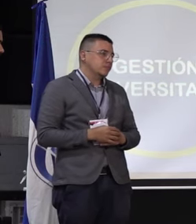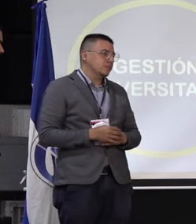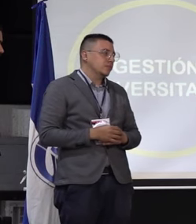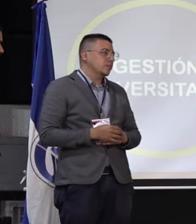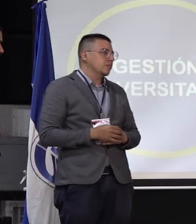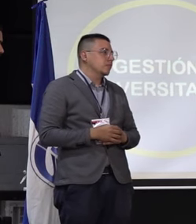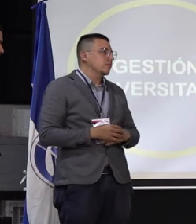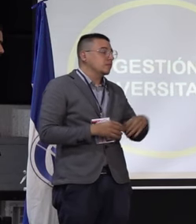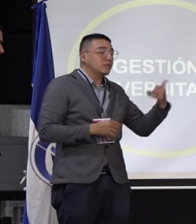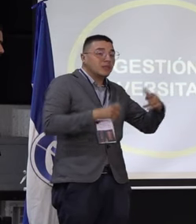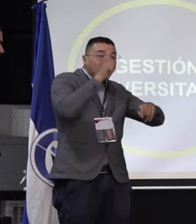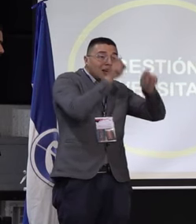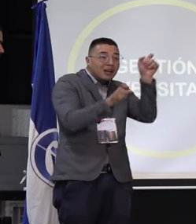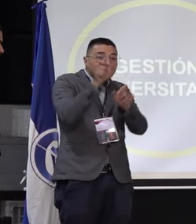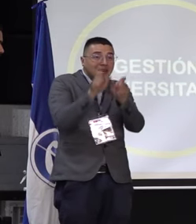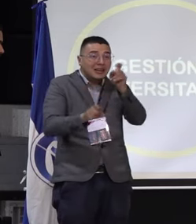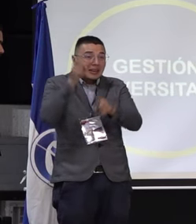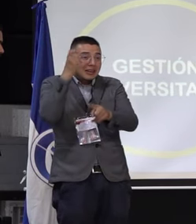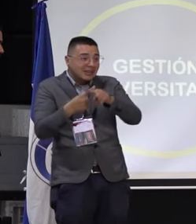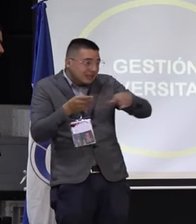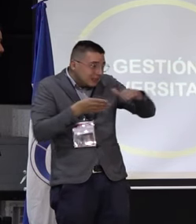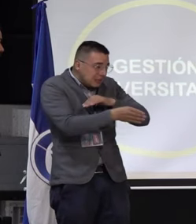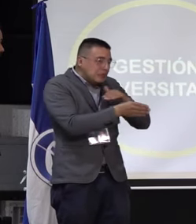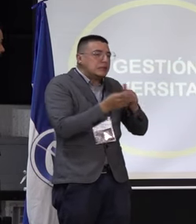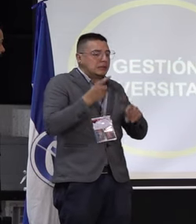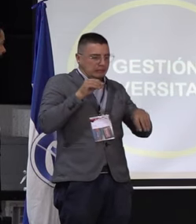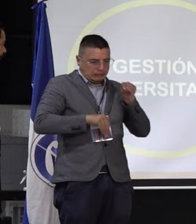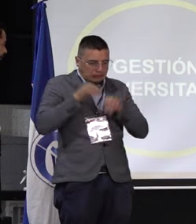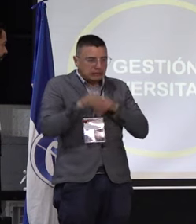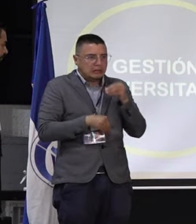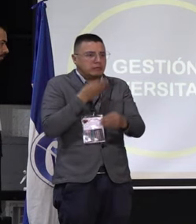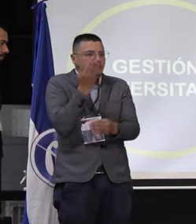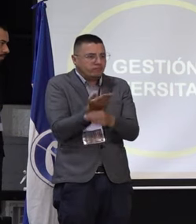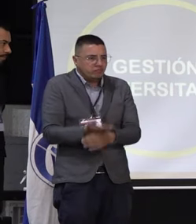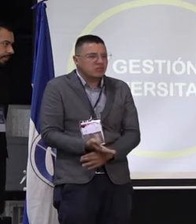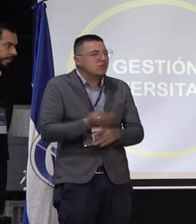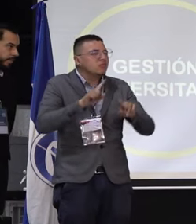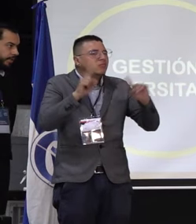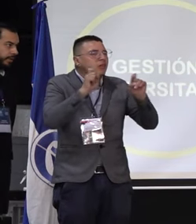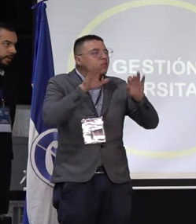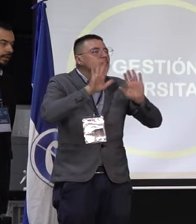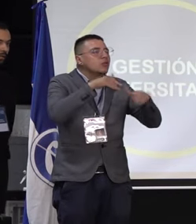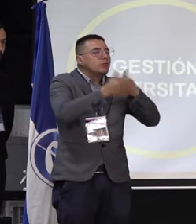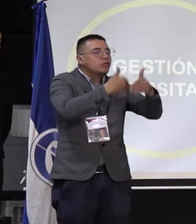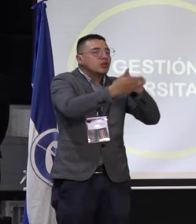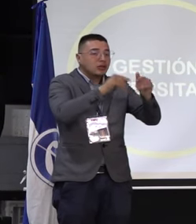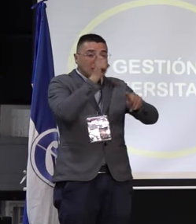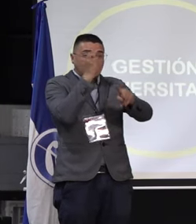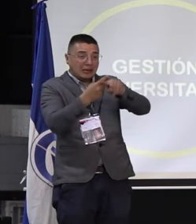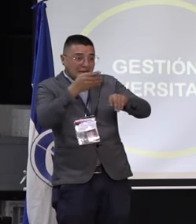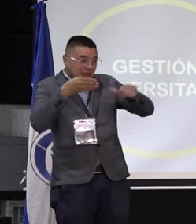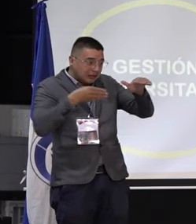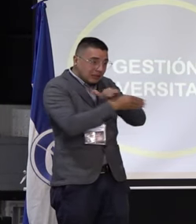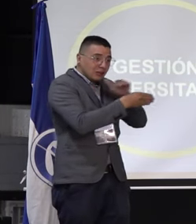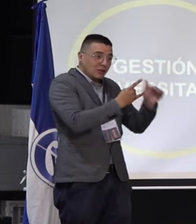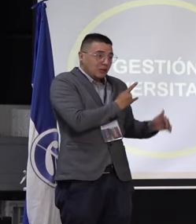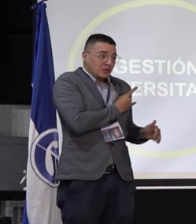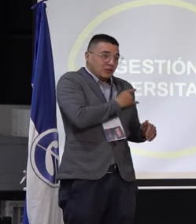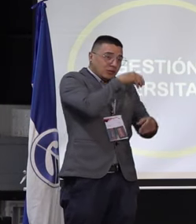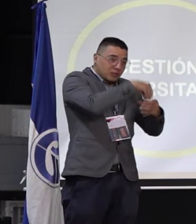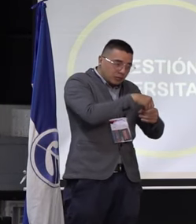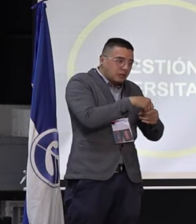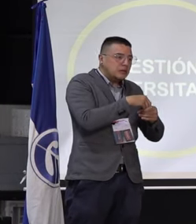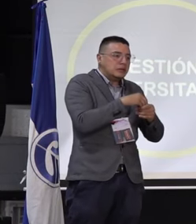Bueno, sobre los egresados también nosotros hemos elaborado una propuesta alrededor de lo que es la organización de egresados, que creemos que es como